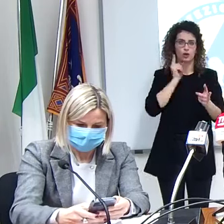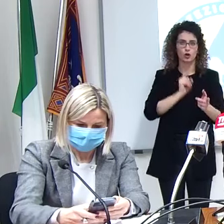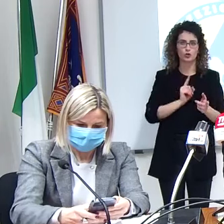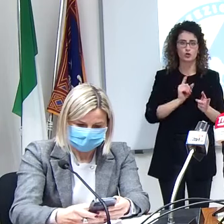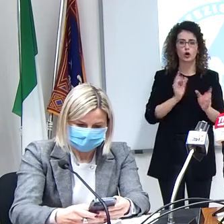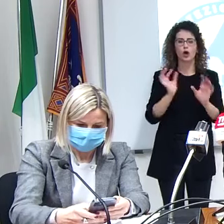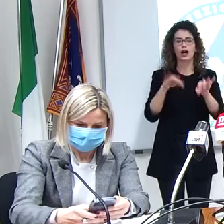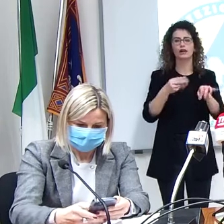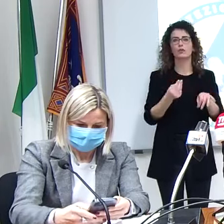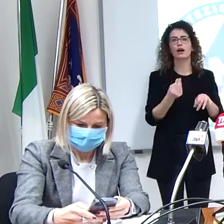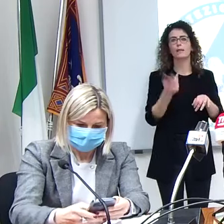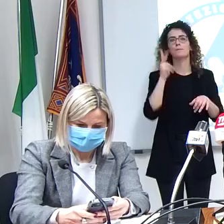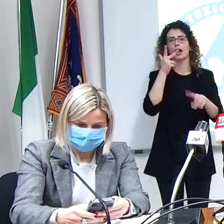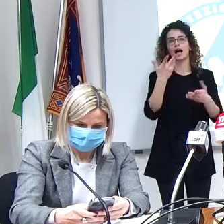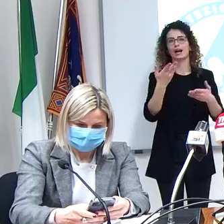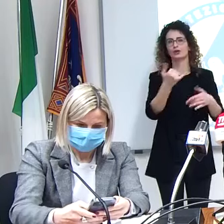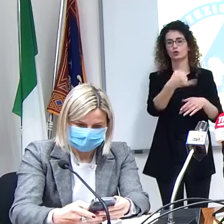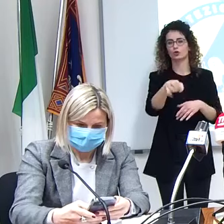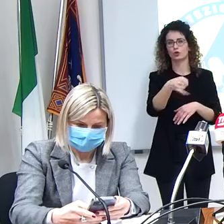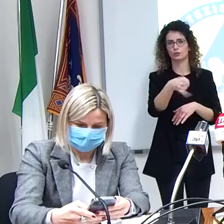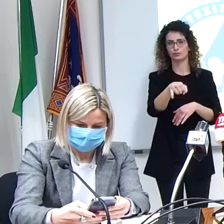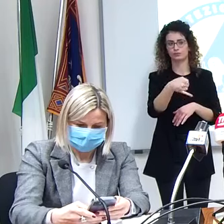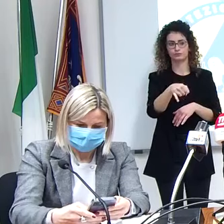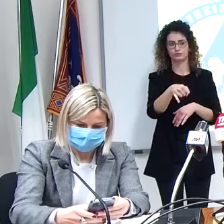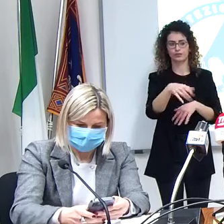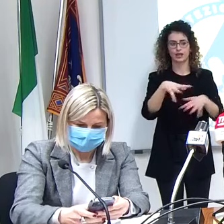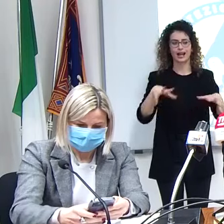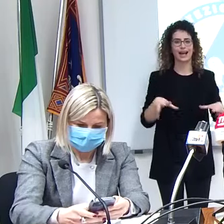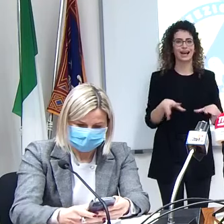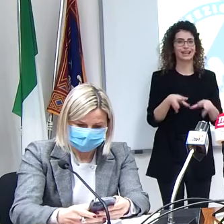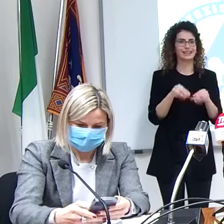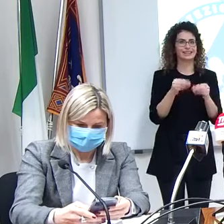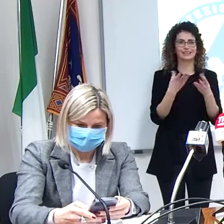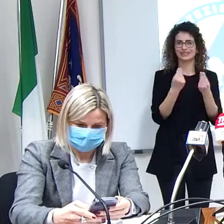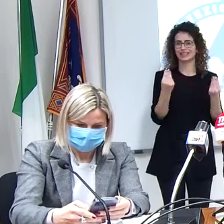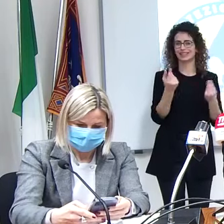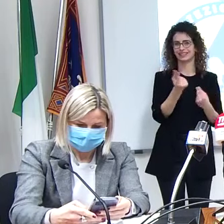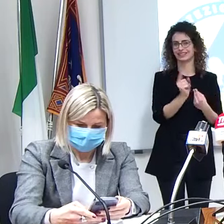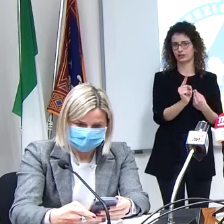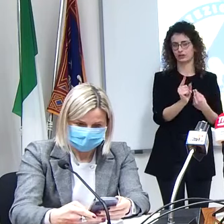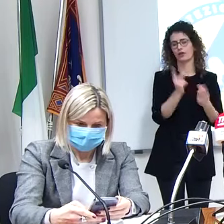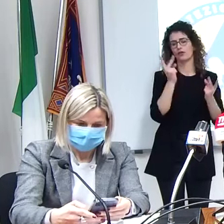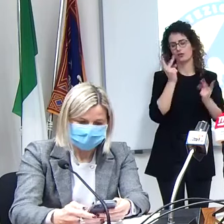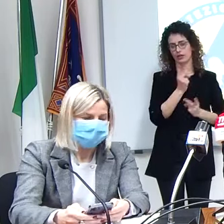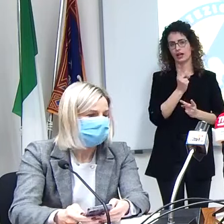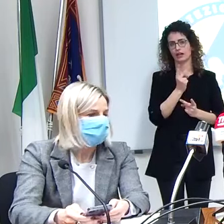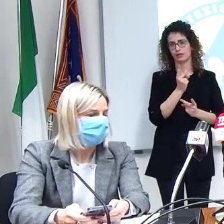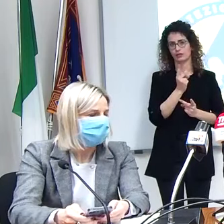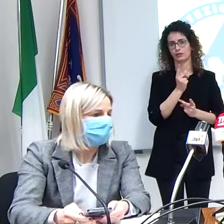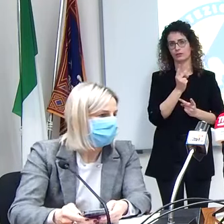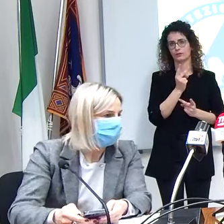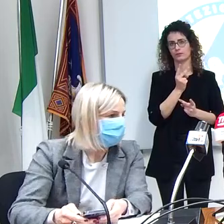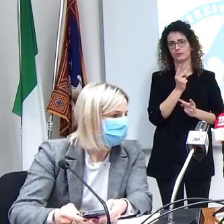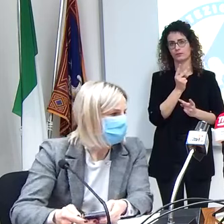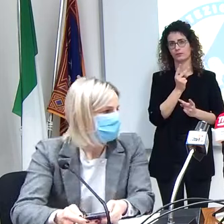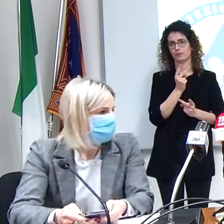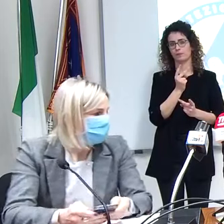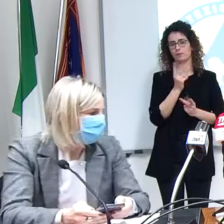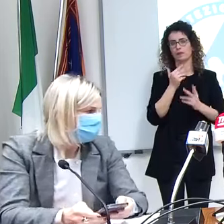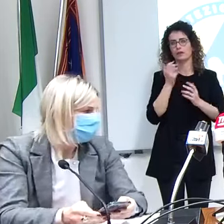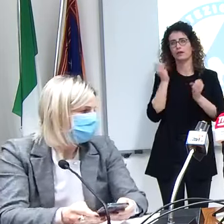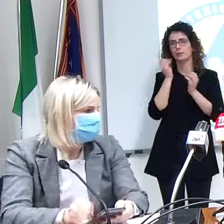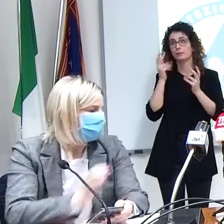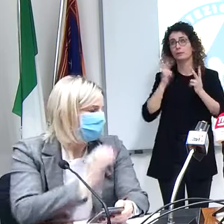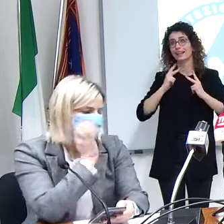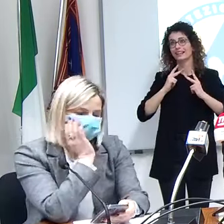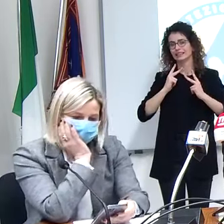sicuramente nel primo periodo non ne abbiamo tantissimi questo è vero rispetto alle nostre aspettative